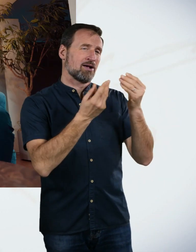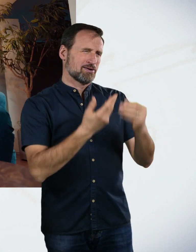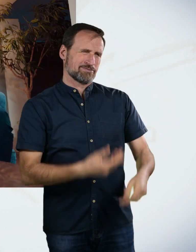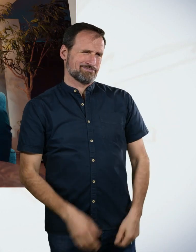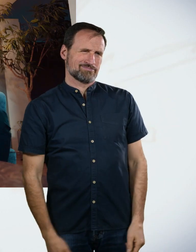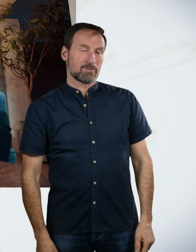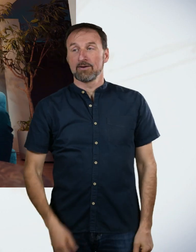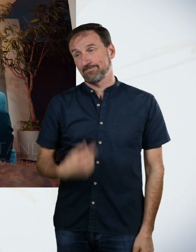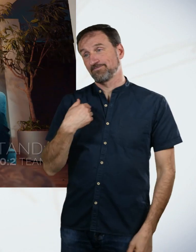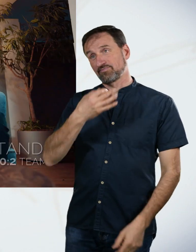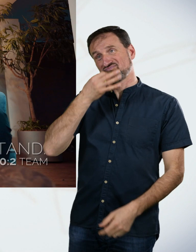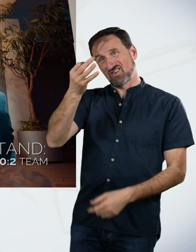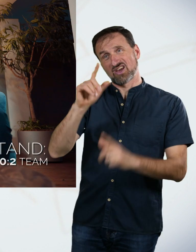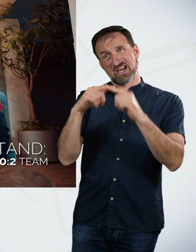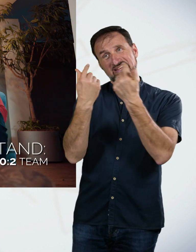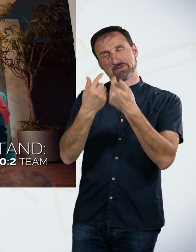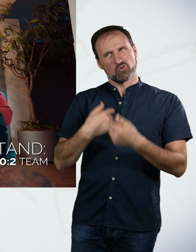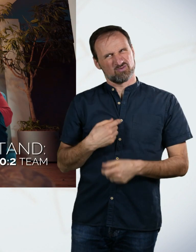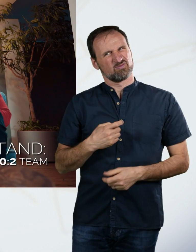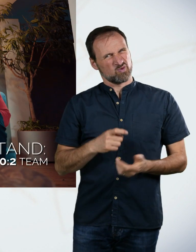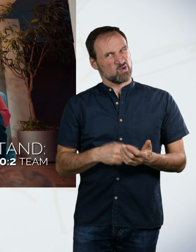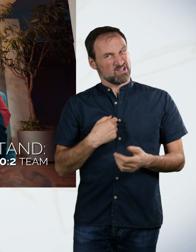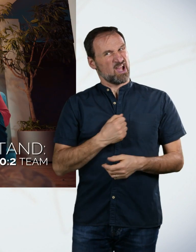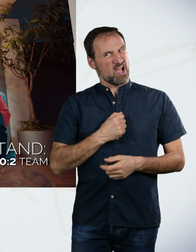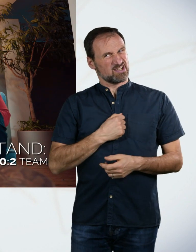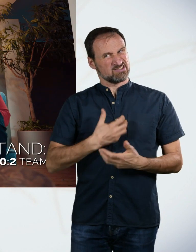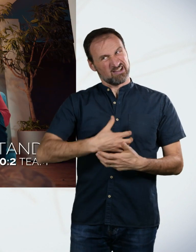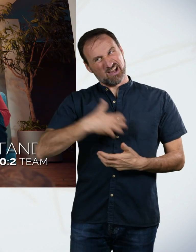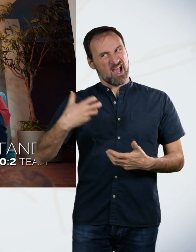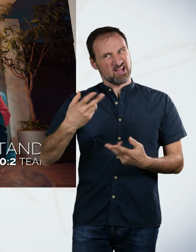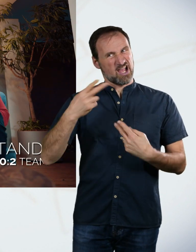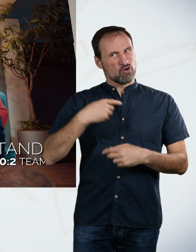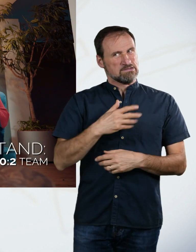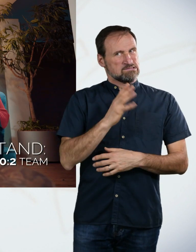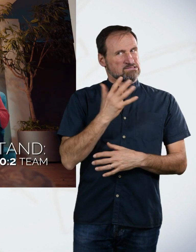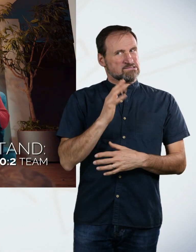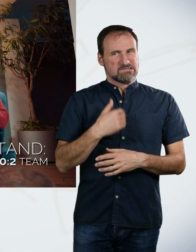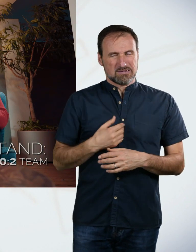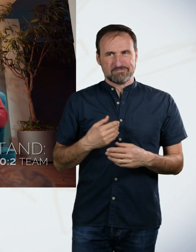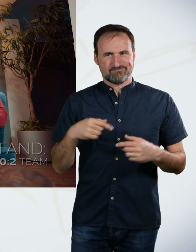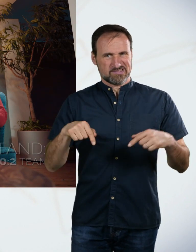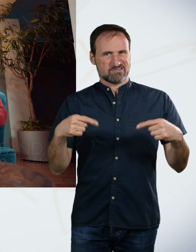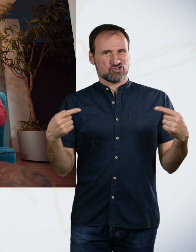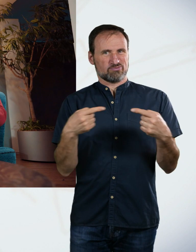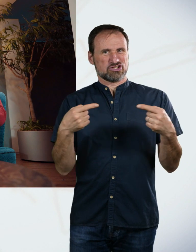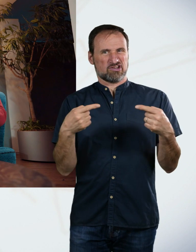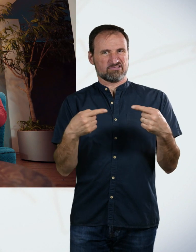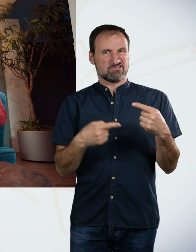weil ich habe wirklich Angst vor der Rache. Der Spielstand sieht ja echt nicht gut aus. Der Spielstand sieht jetzt nicht gut aus. Aber ich habe gesagt,